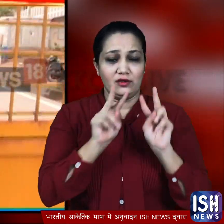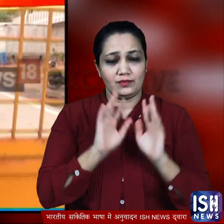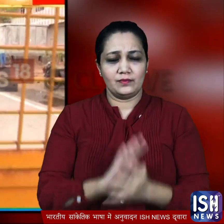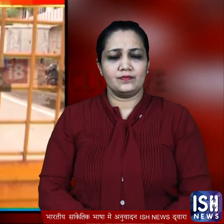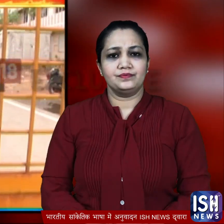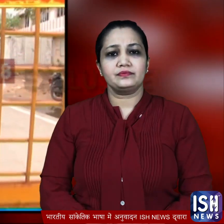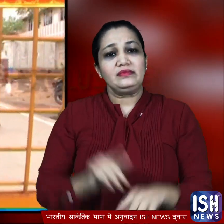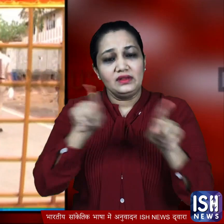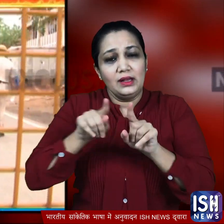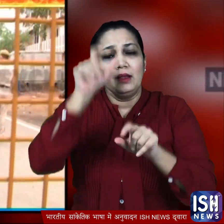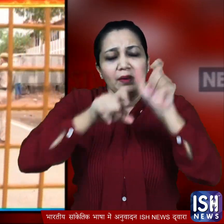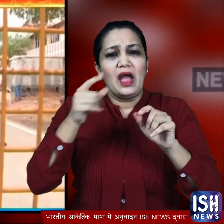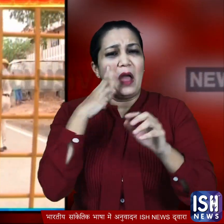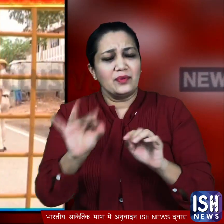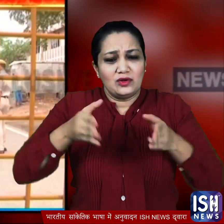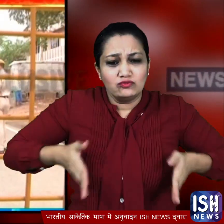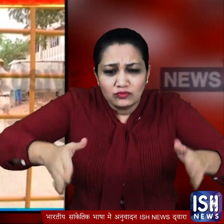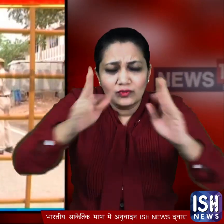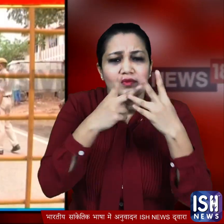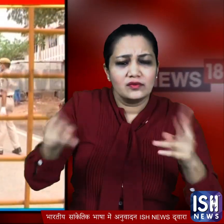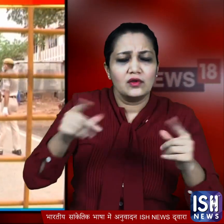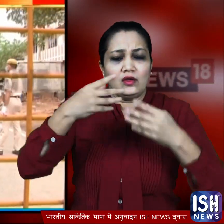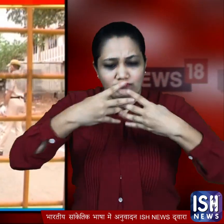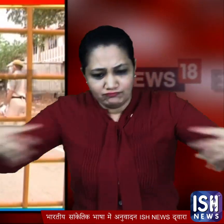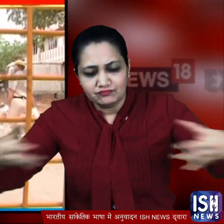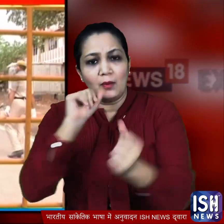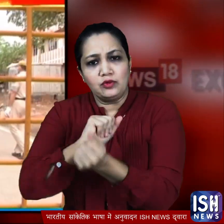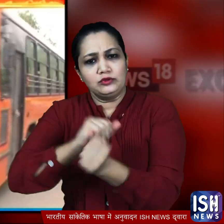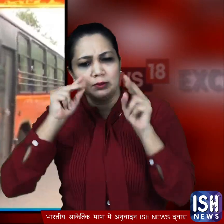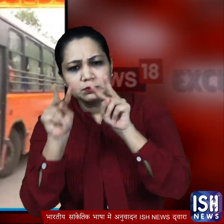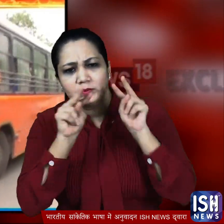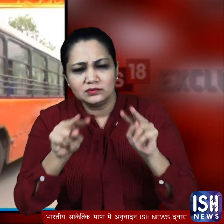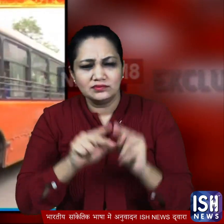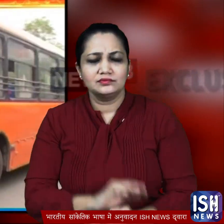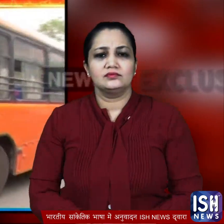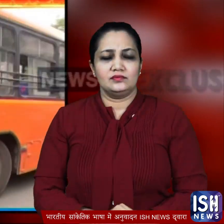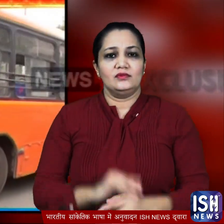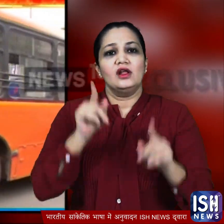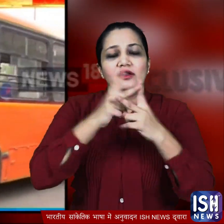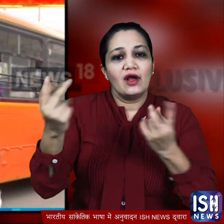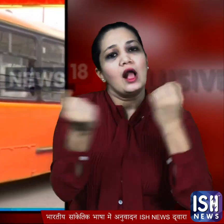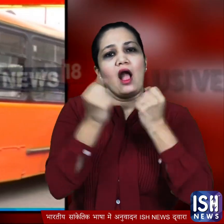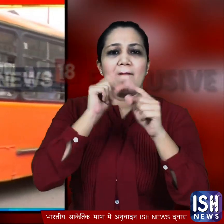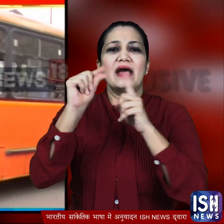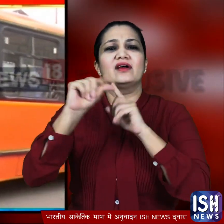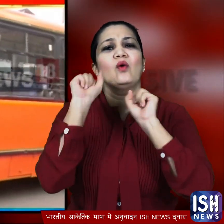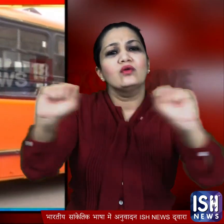इसलिए ज्यादा तर एहम रास्तों पर पुलिस वाले बैरिकेड लगा कर तैनात रहे सरकार ने कमर्शल गाड़ियों को आवजाही की चूट दी है